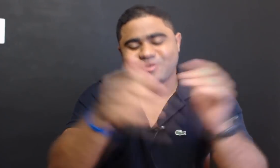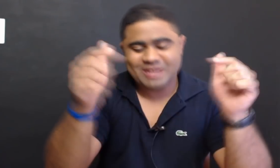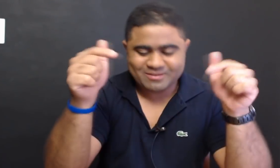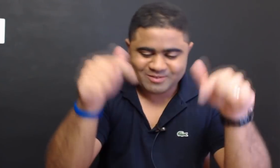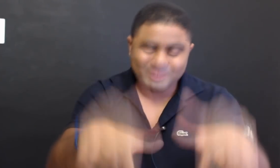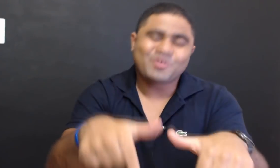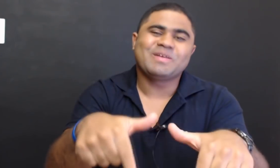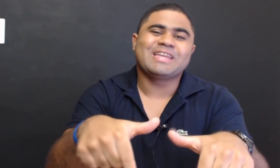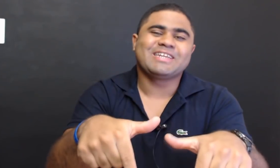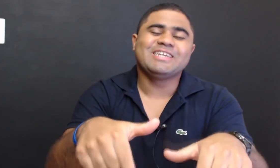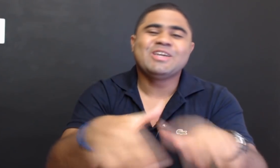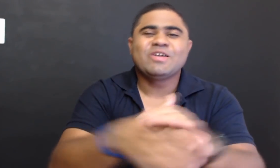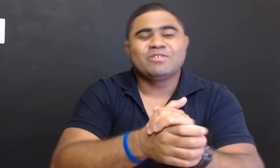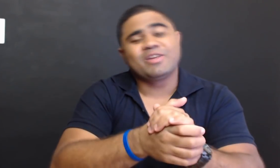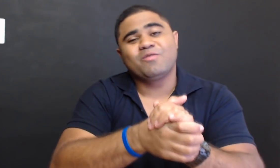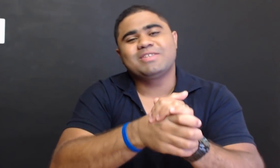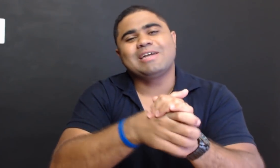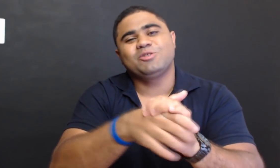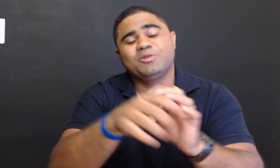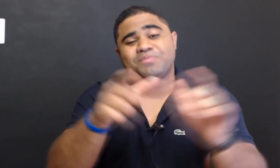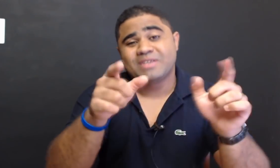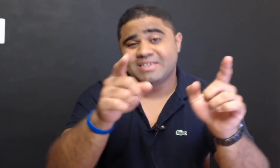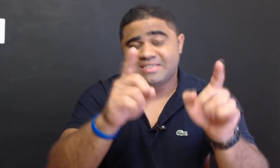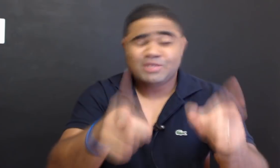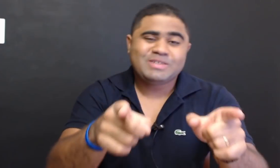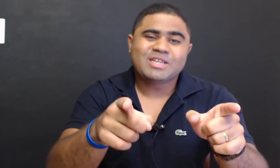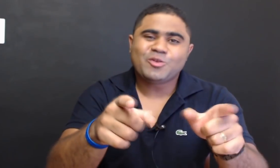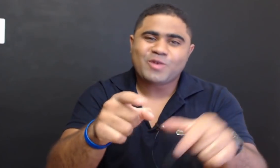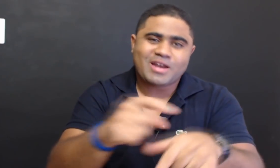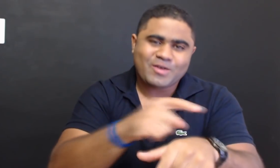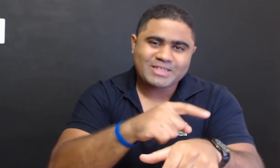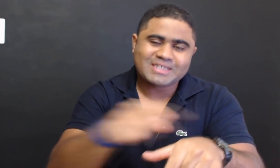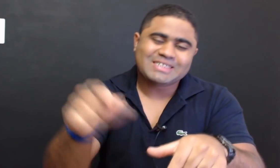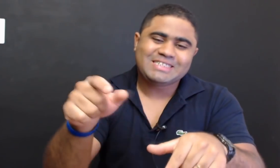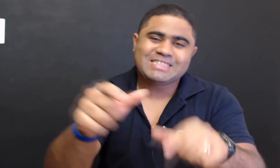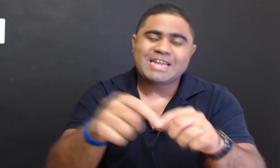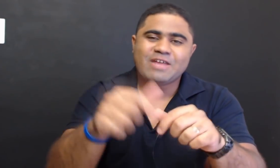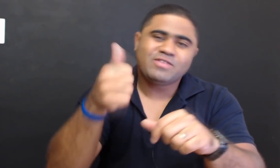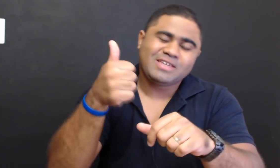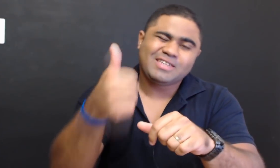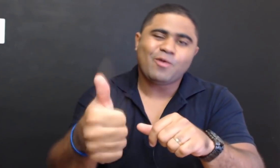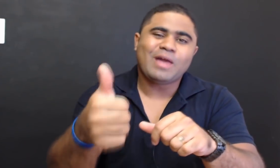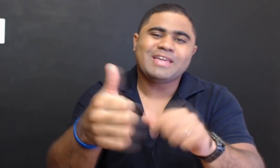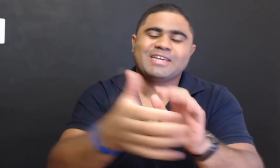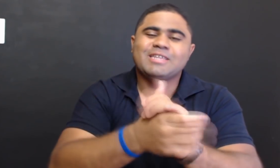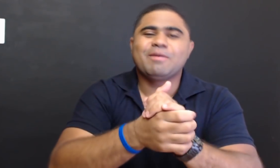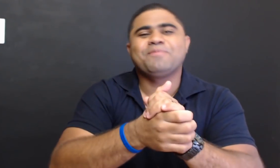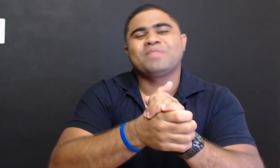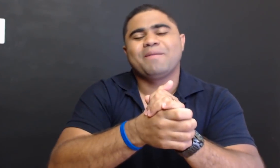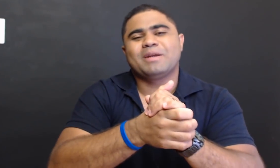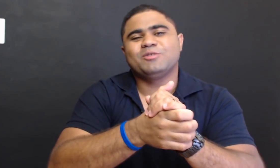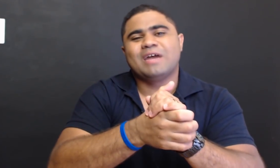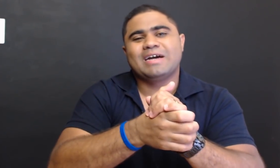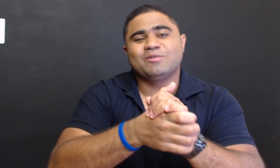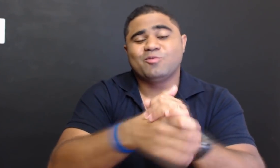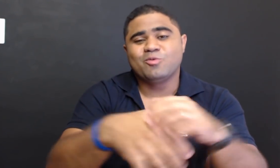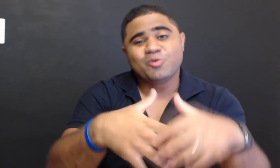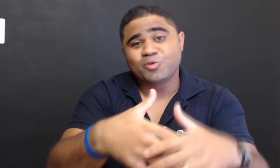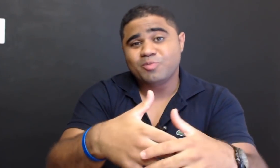que te ajudar, deixa um comentário aqui, falando o que você achou, se não é inscrito no canal ainda, se inscreve, e dá um like aqui também, para ajudar o YouTube,